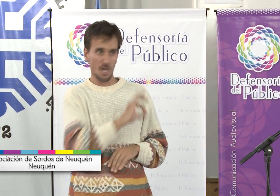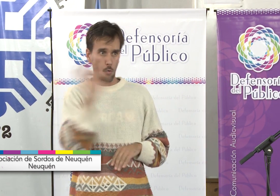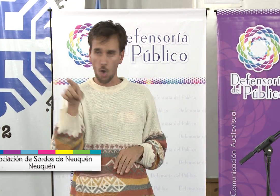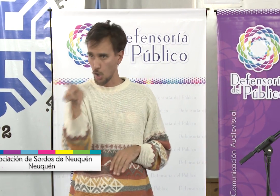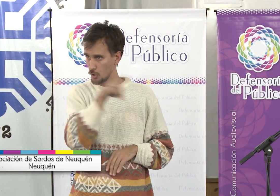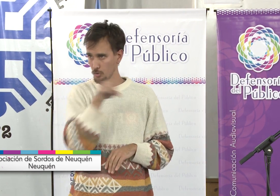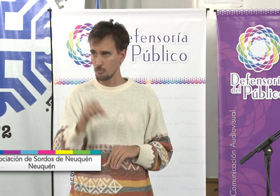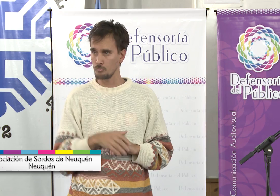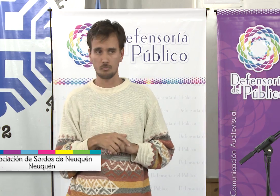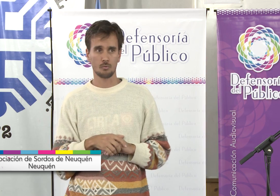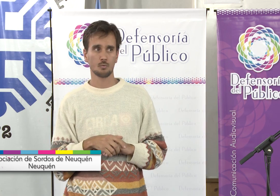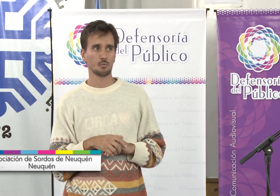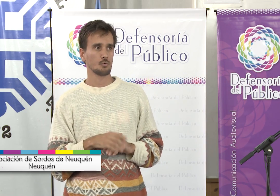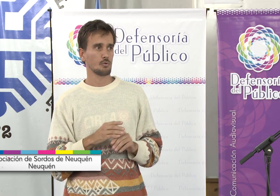no se habló sobre el tema de accesibilidad.